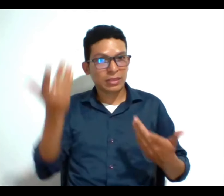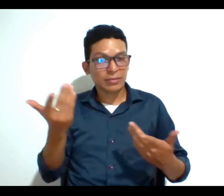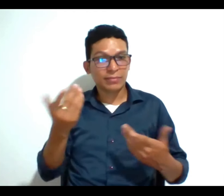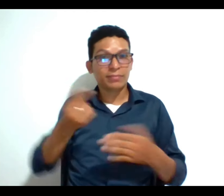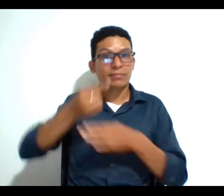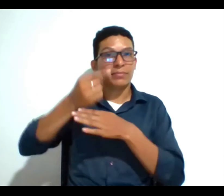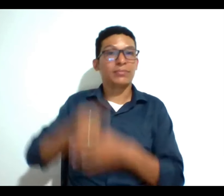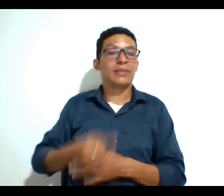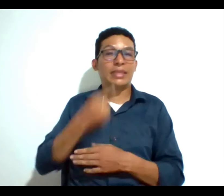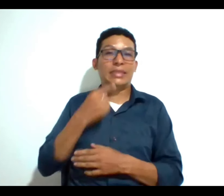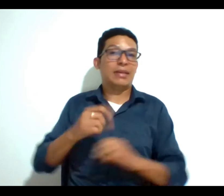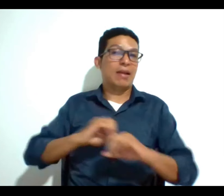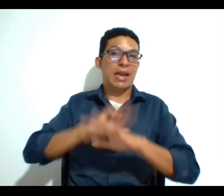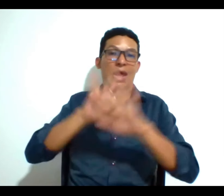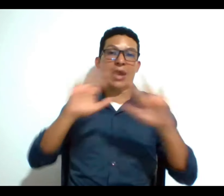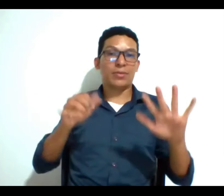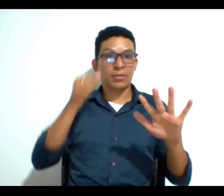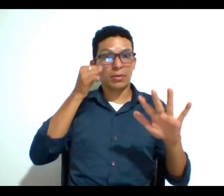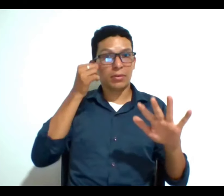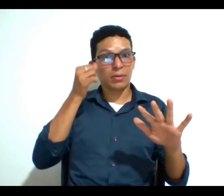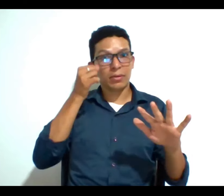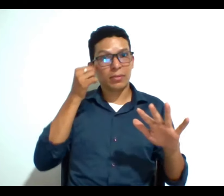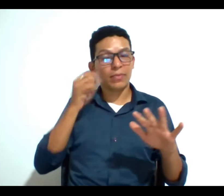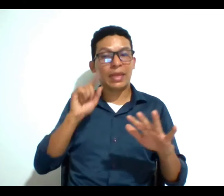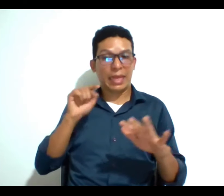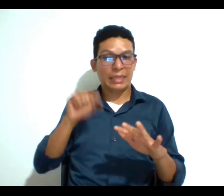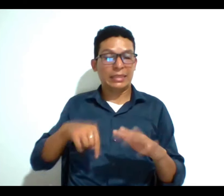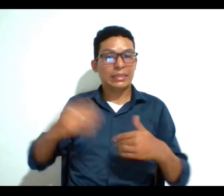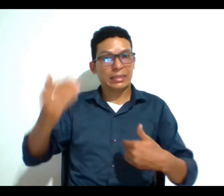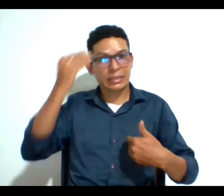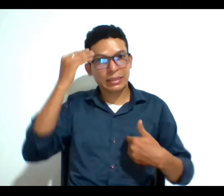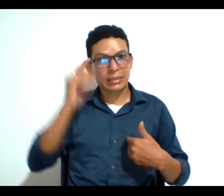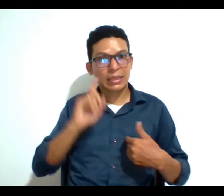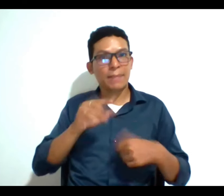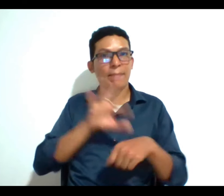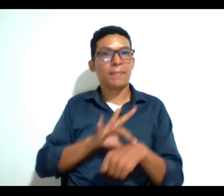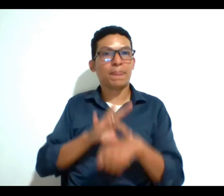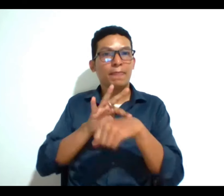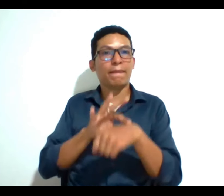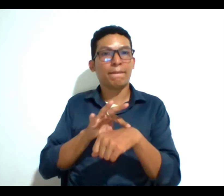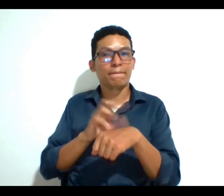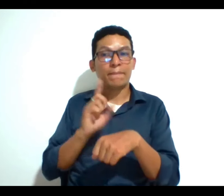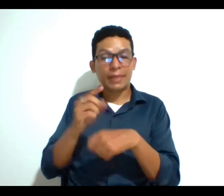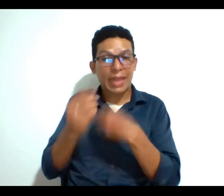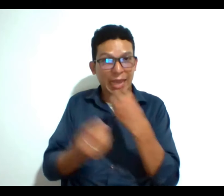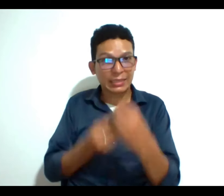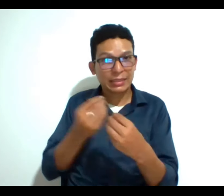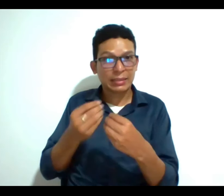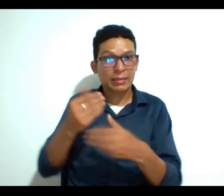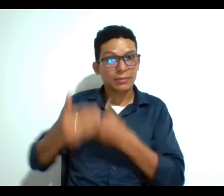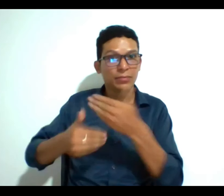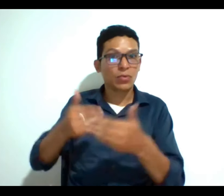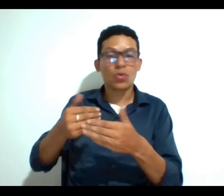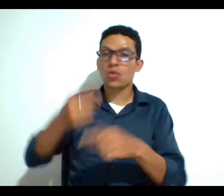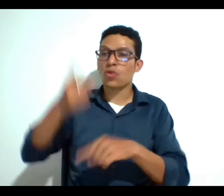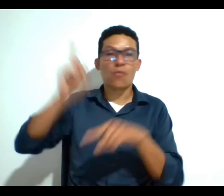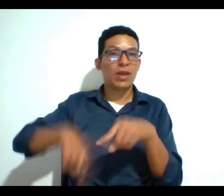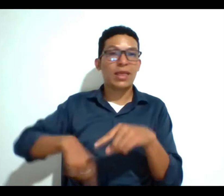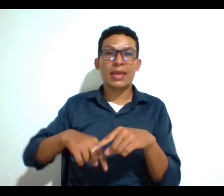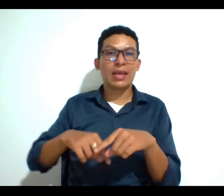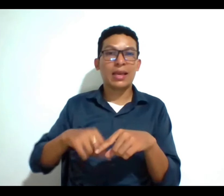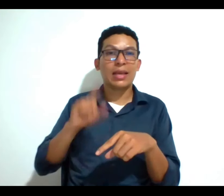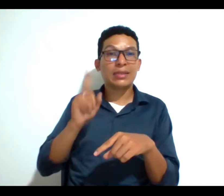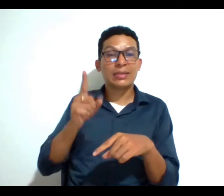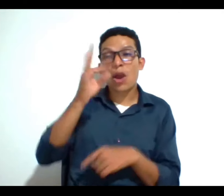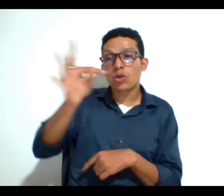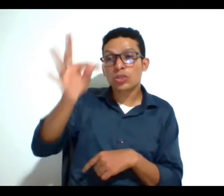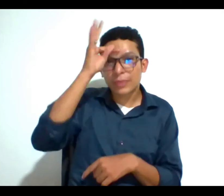ha aclarado que acá puede haber una objeción de conciencia médica para realizar el procedimiento de eutanasia pero no puede haber una objeción de